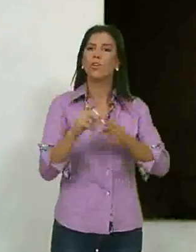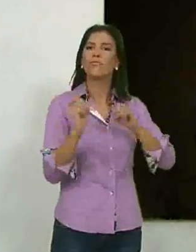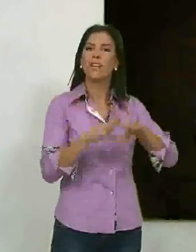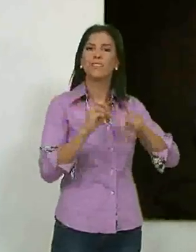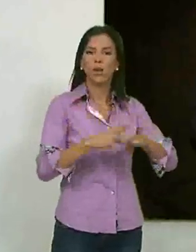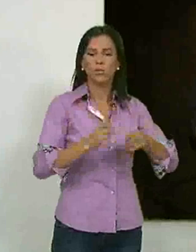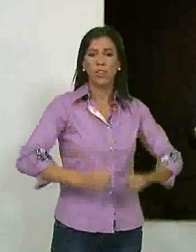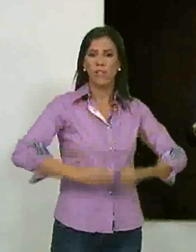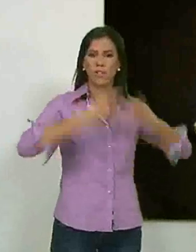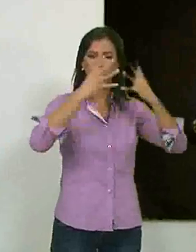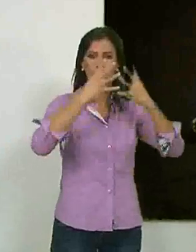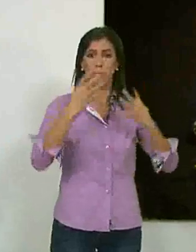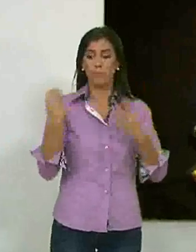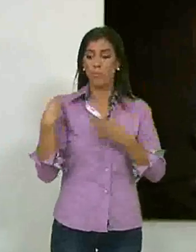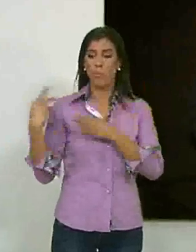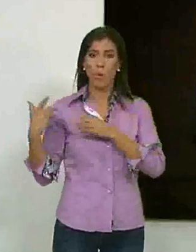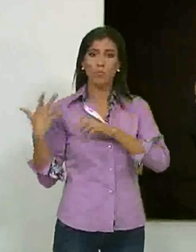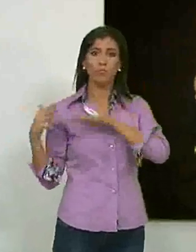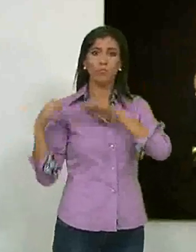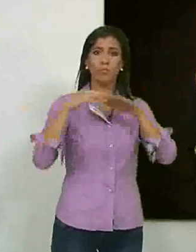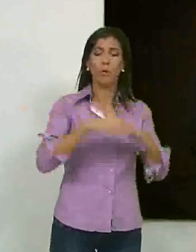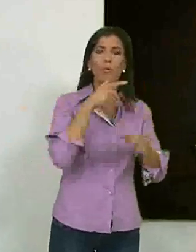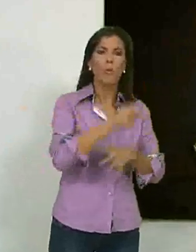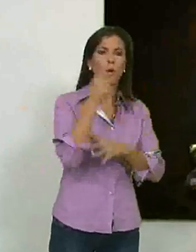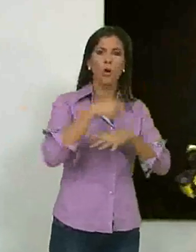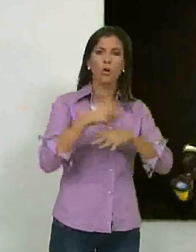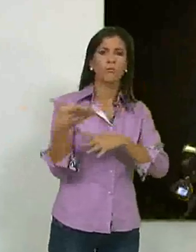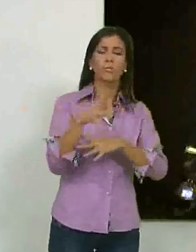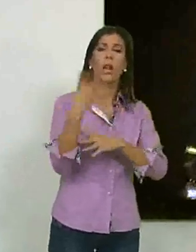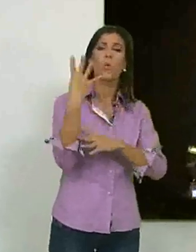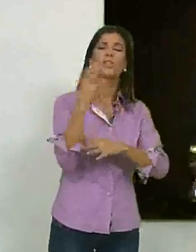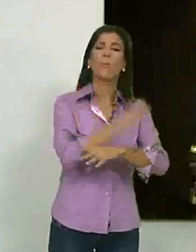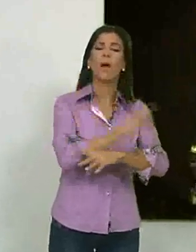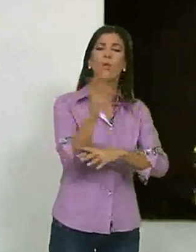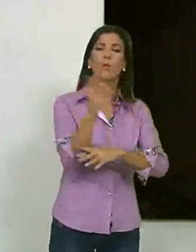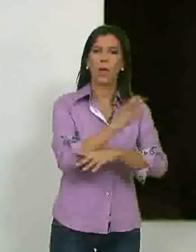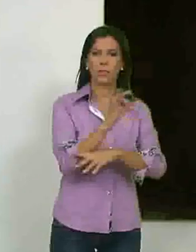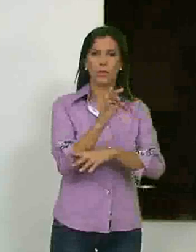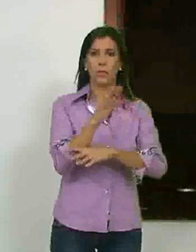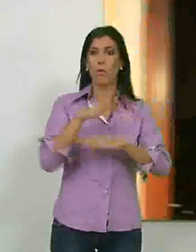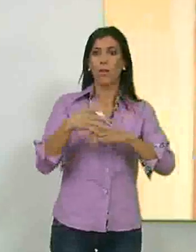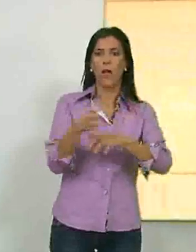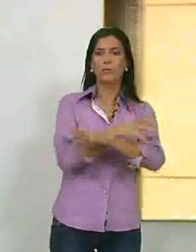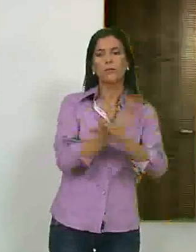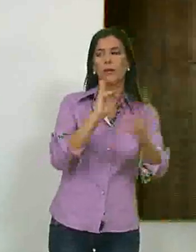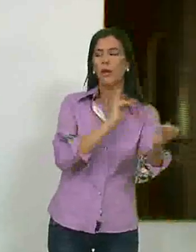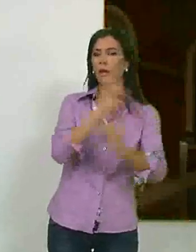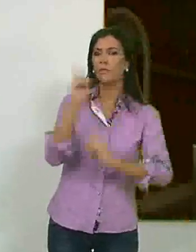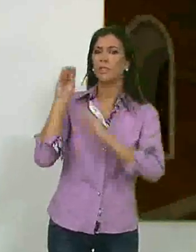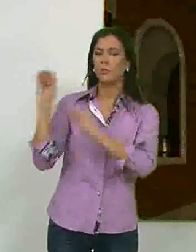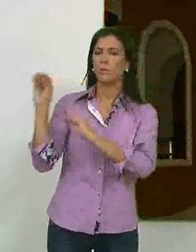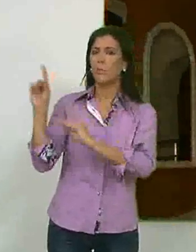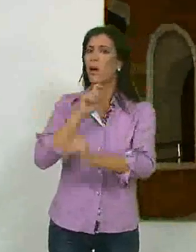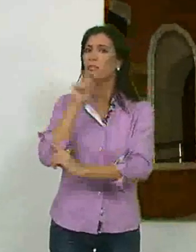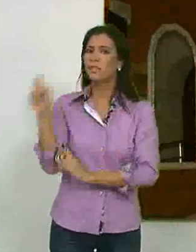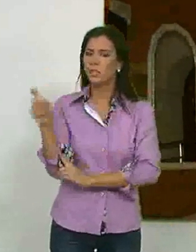los trasteros del edificio. La intervención de los bomberos se produjo cerca de las 4 de la madurada tras recibir un aviso telefónico